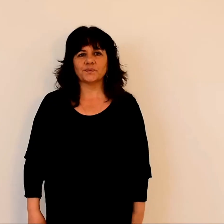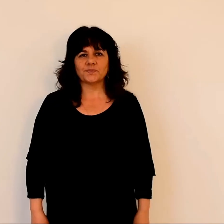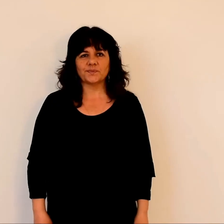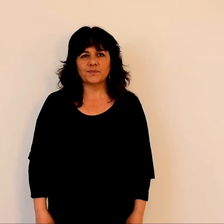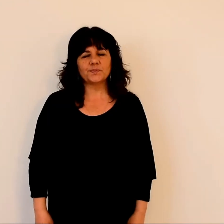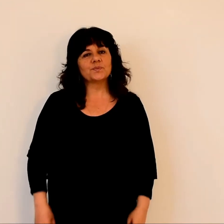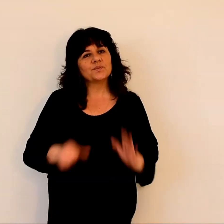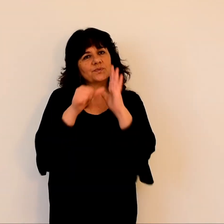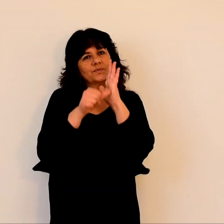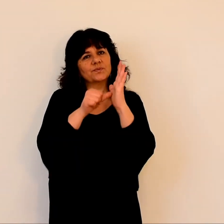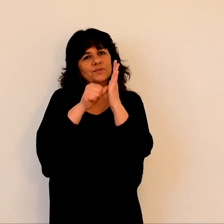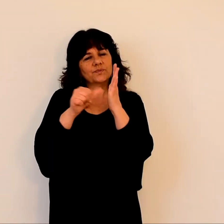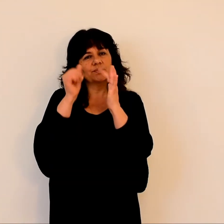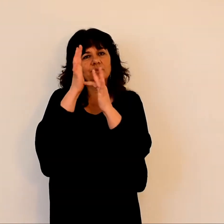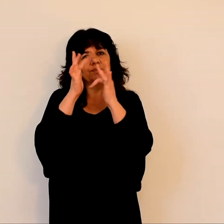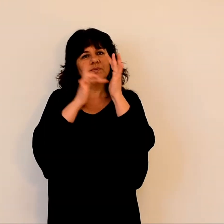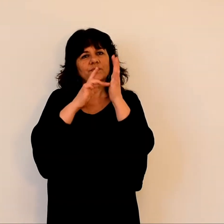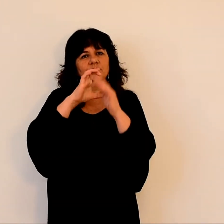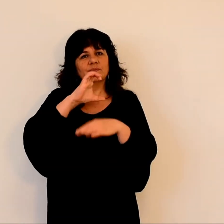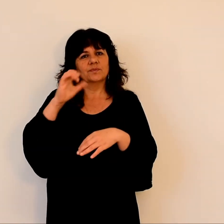Évangile de Jésus Christ selon Saint Luc